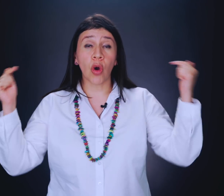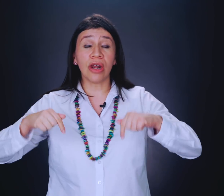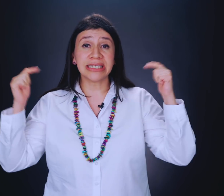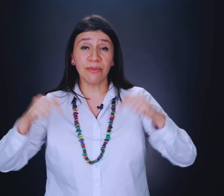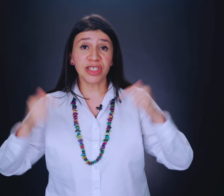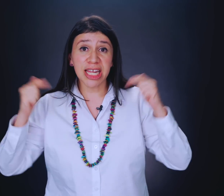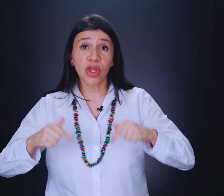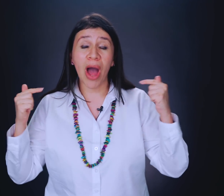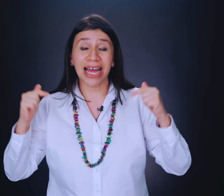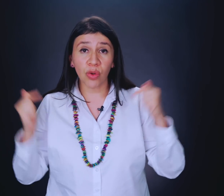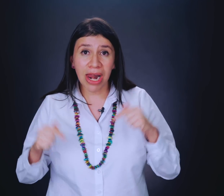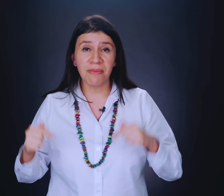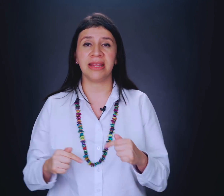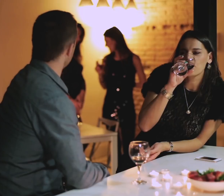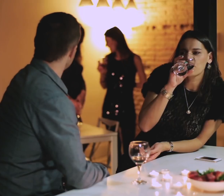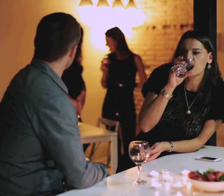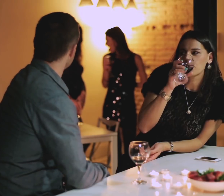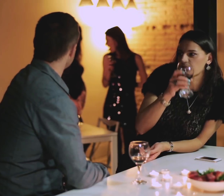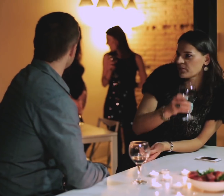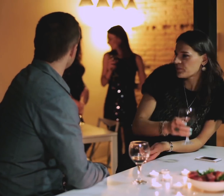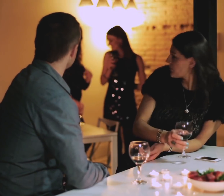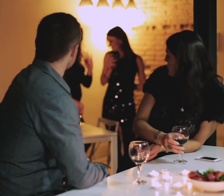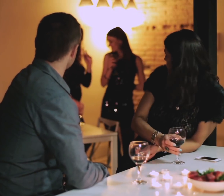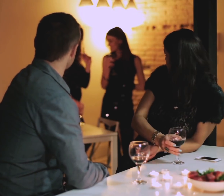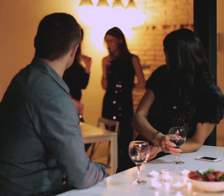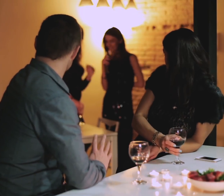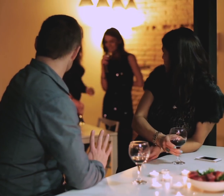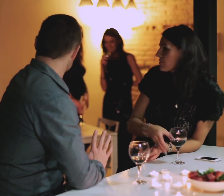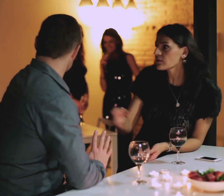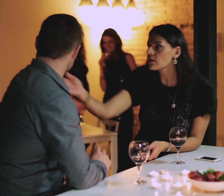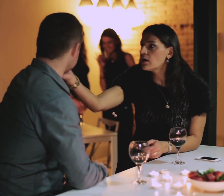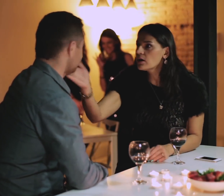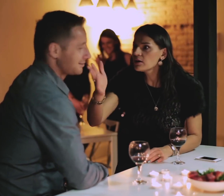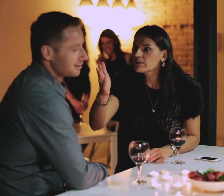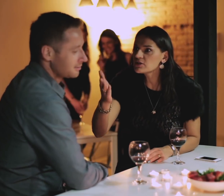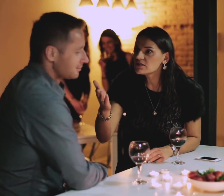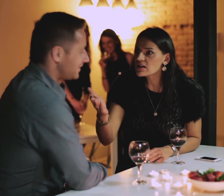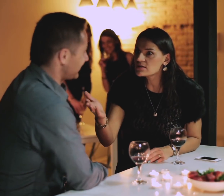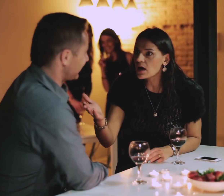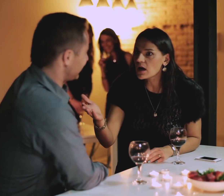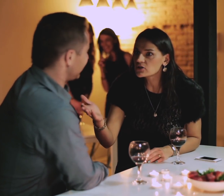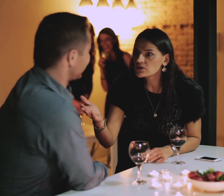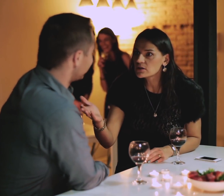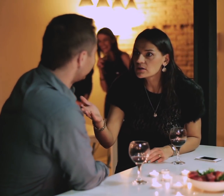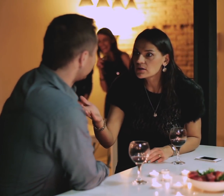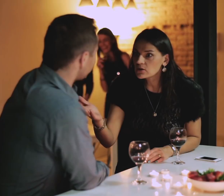o que los estamos teniendo actualmente con nuestra pareja por cuestiones de celos, definitivamente lo estás sufriendo y tienes que